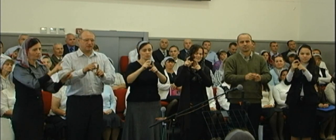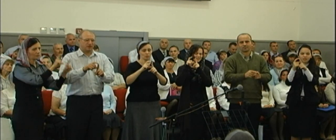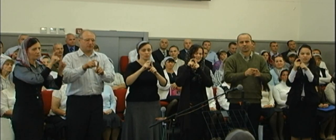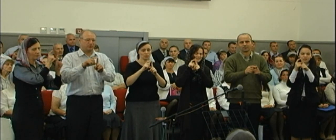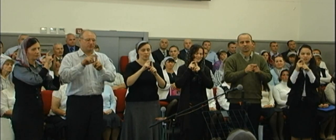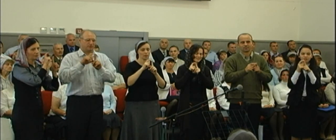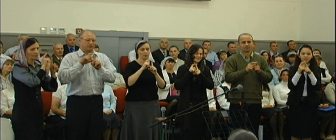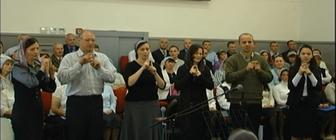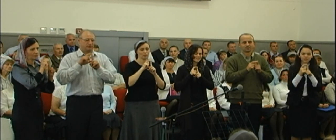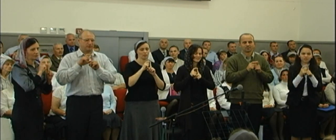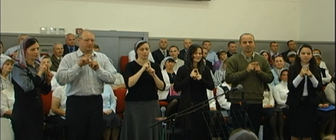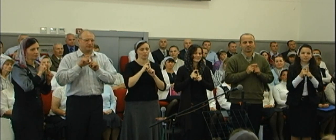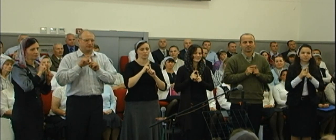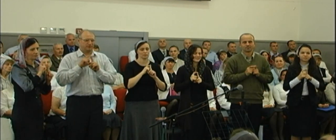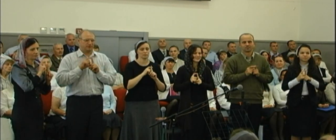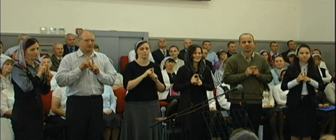сказал